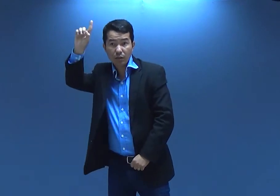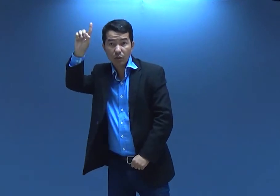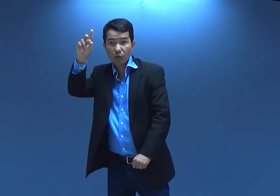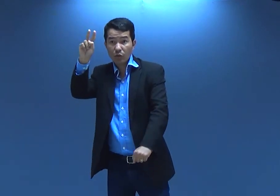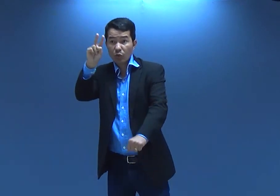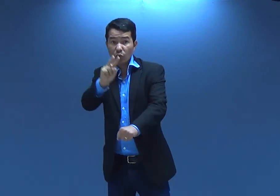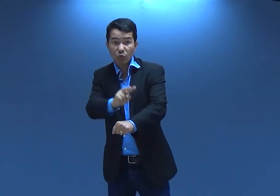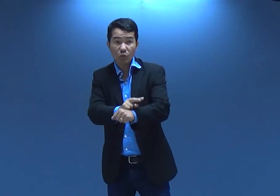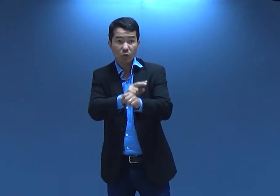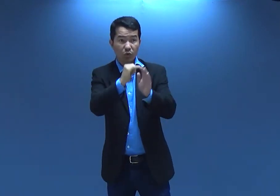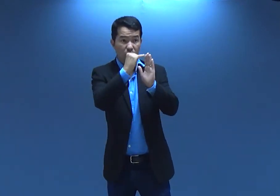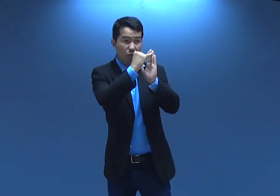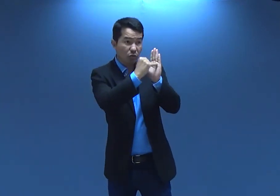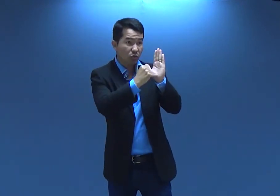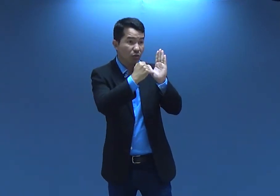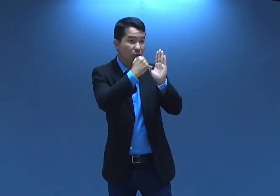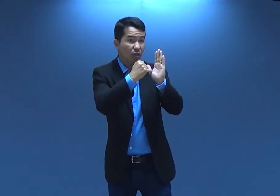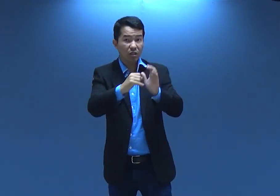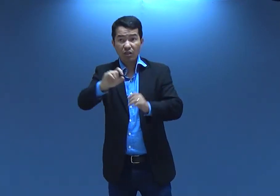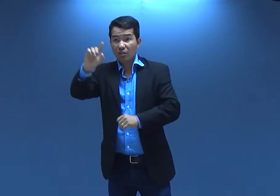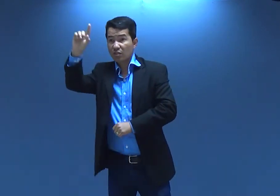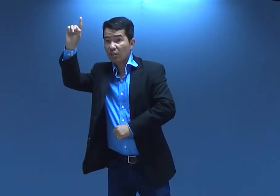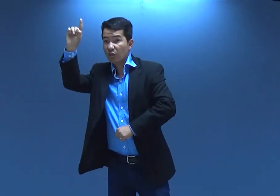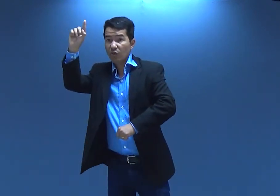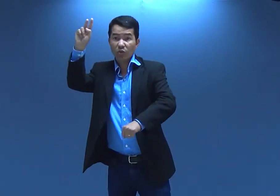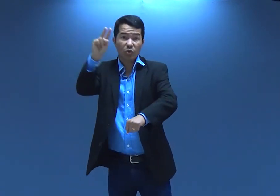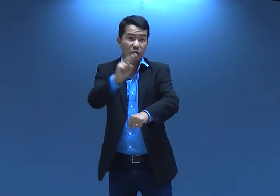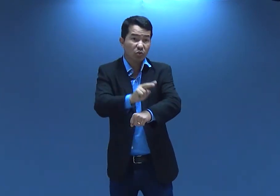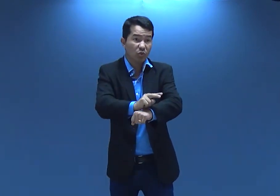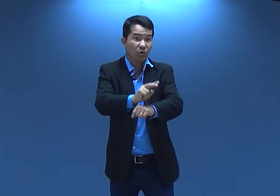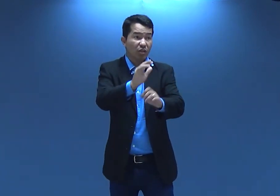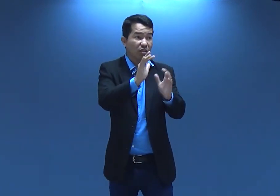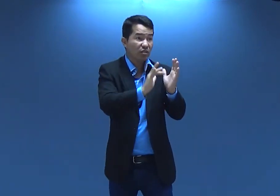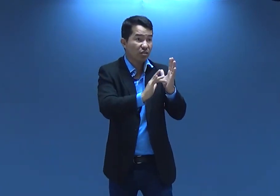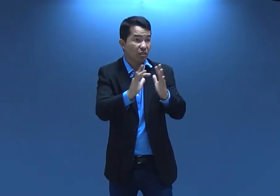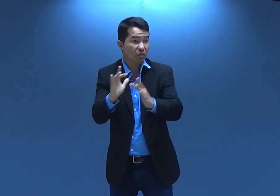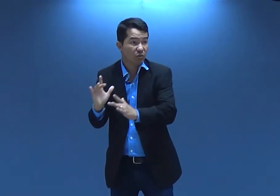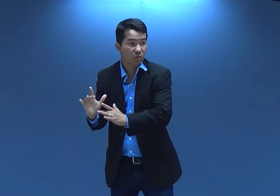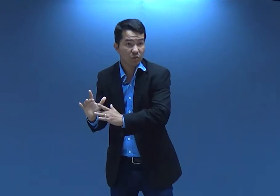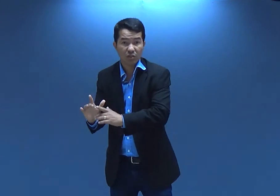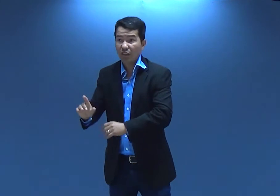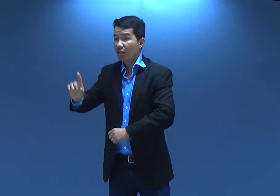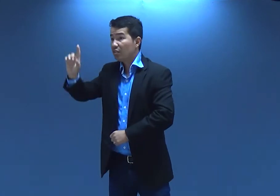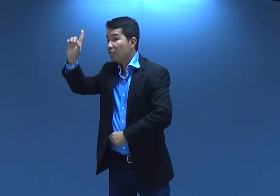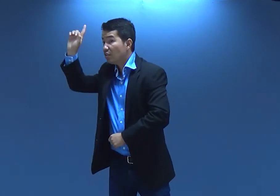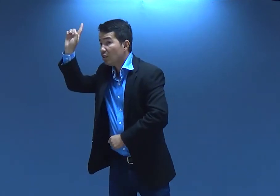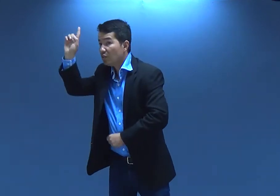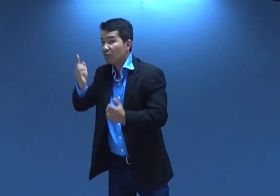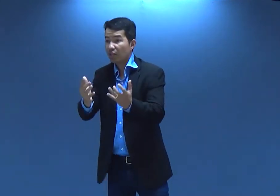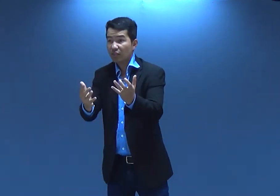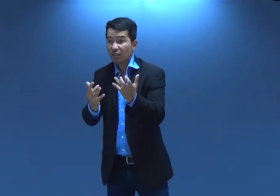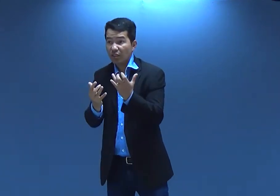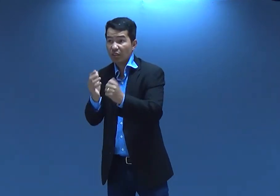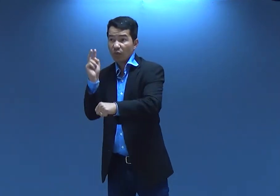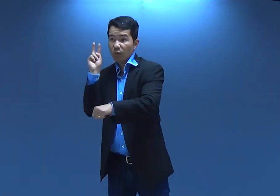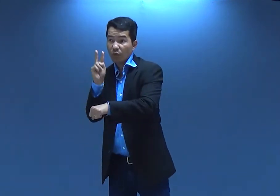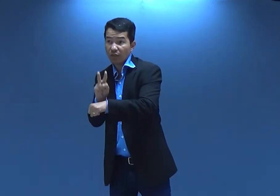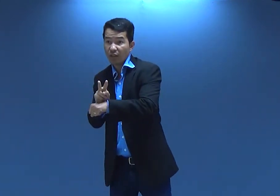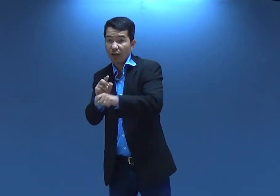Deus cuidou de José. Deus cuidou de Jesus. E Deus, ele